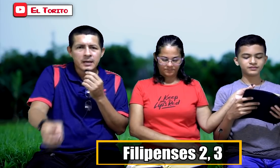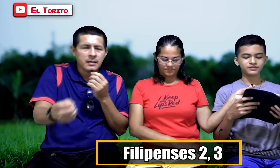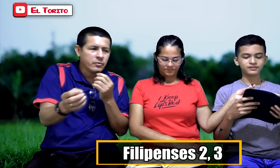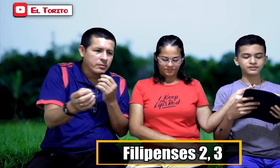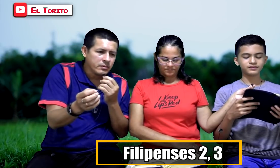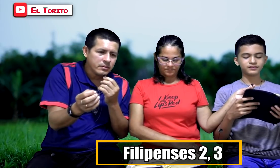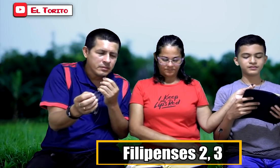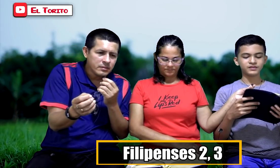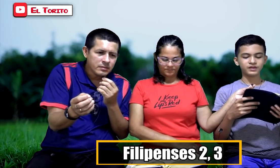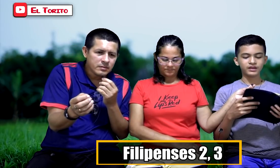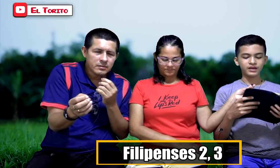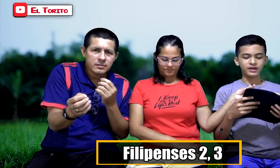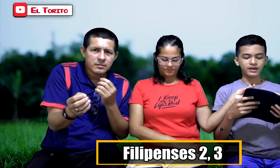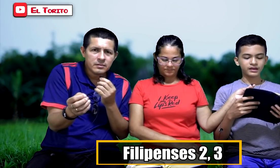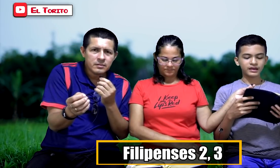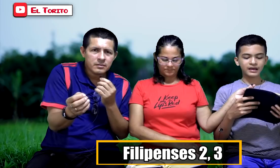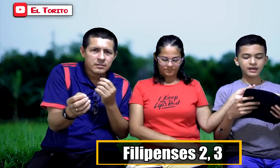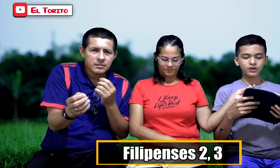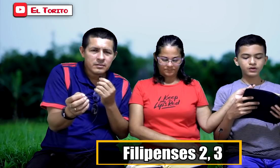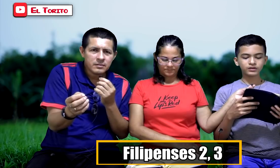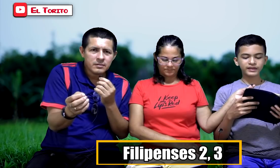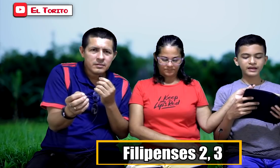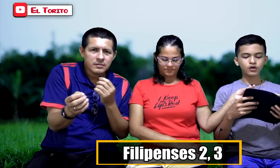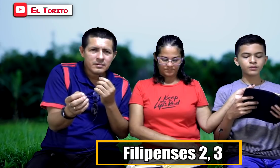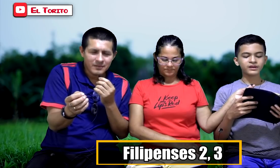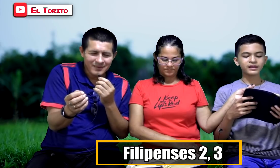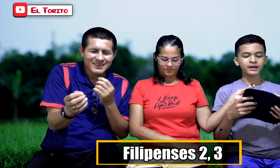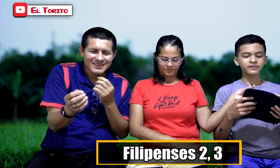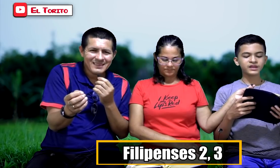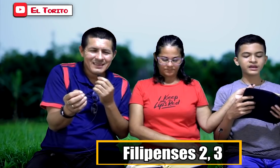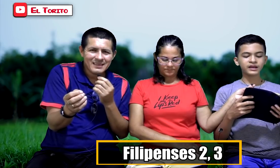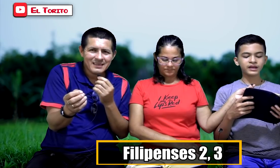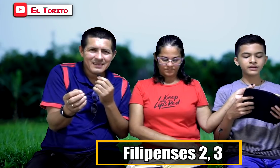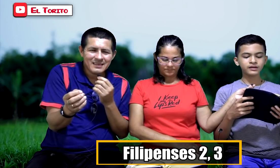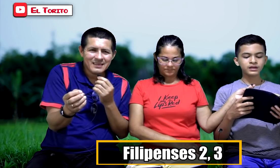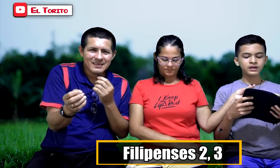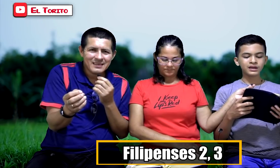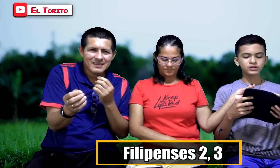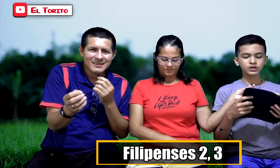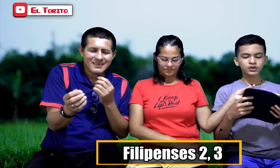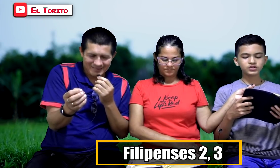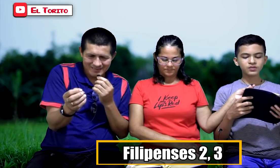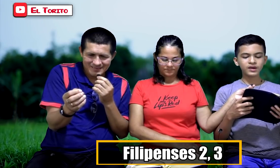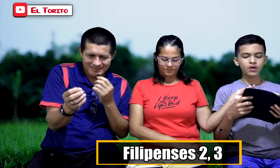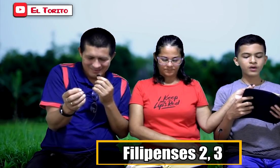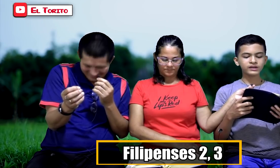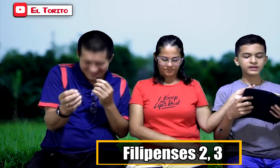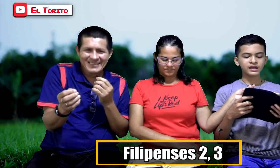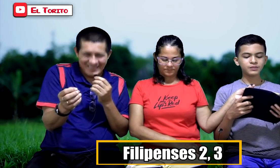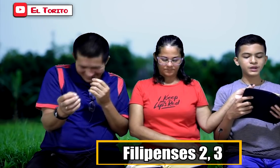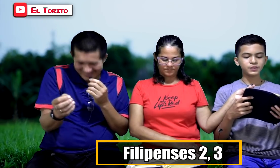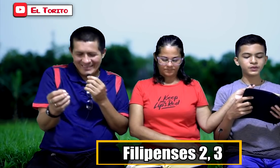cada uno tenga la humildad de creer que los otros son mejores que él mismo.